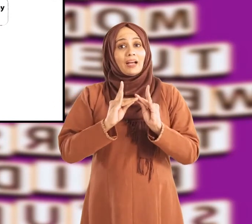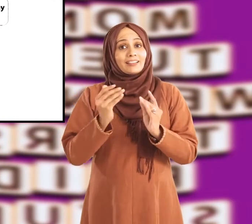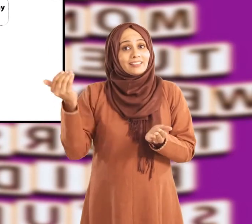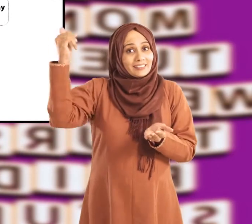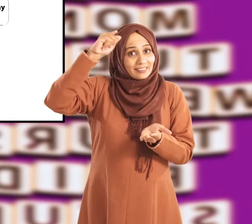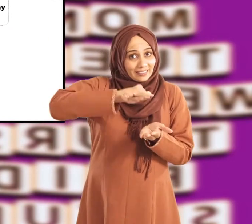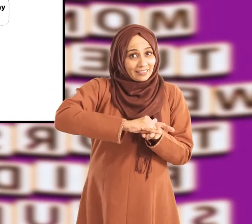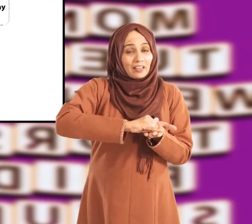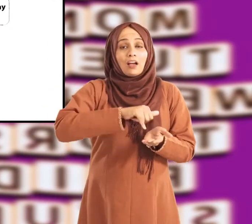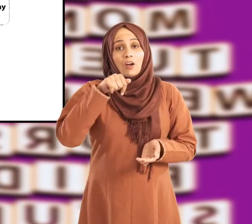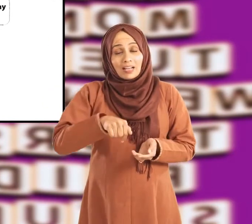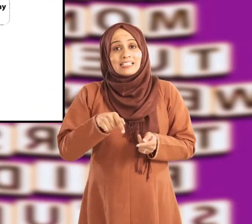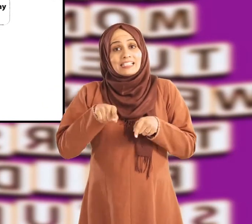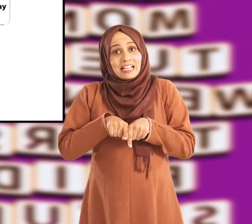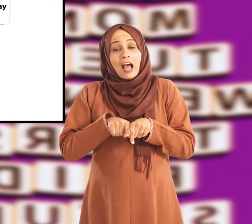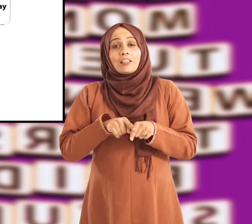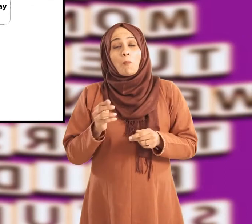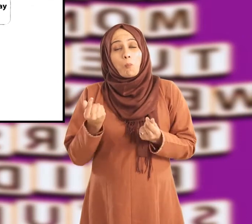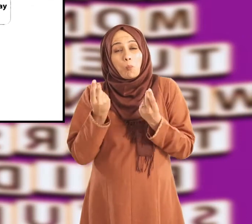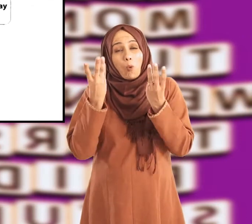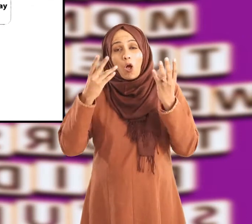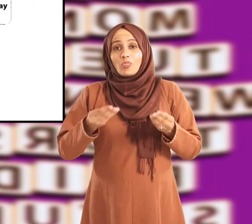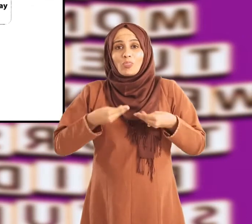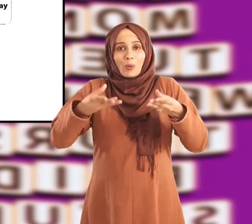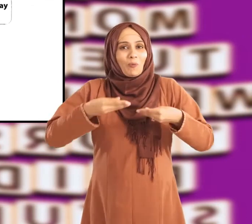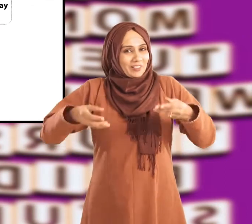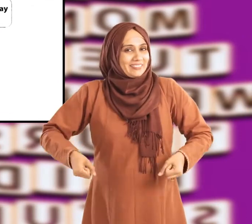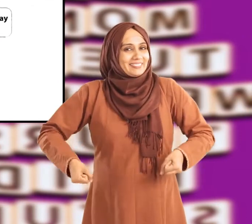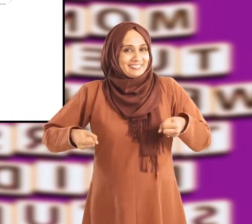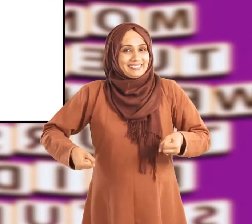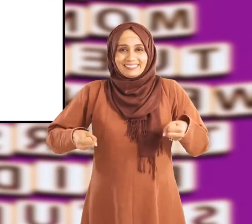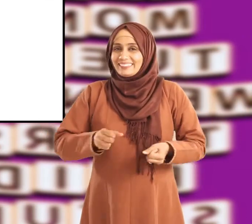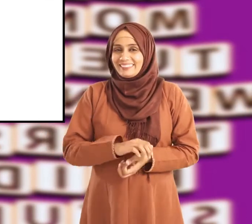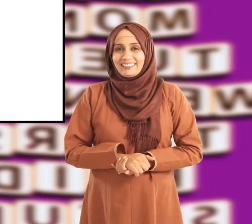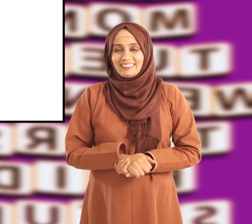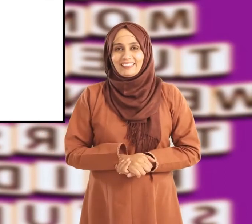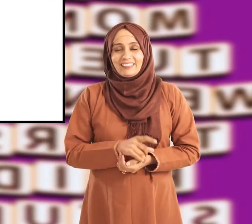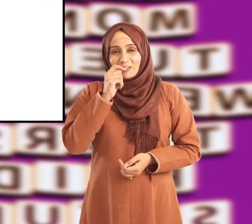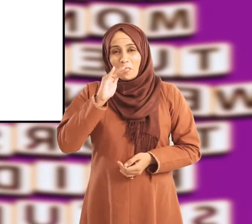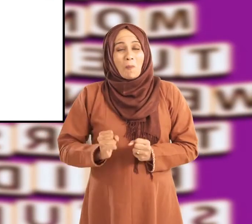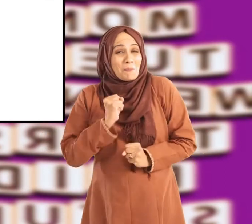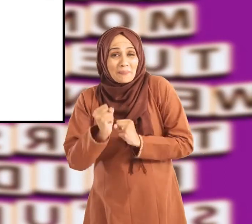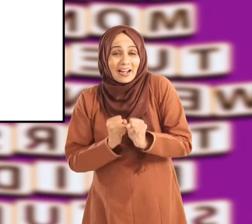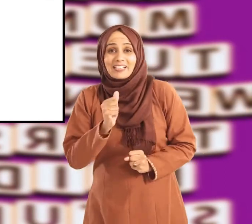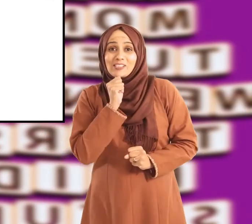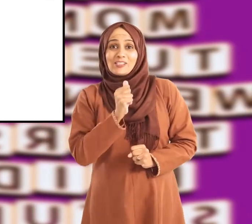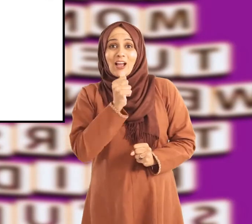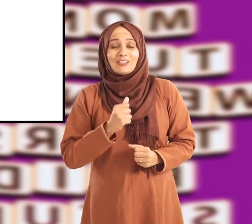اور اس کے لیے ڈھیر سارے توفے بھی لائے ہیں احمد بھاگ کر اپنے چاچو کی